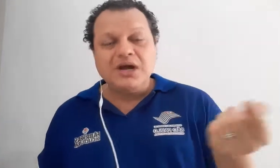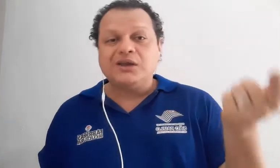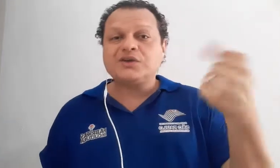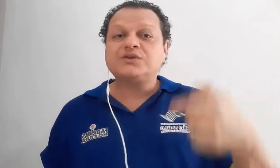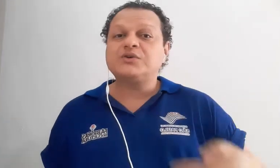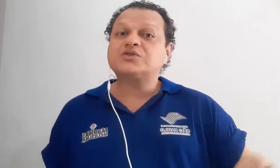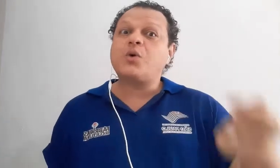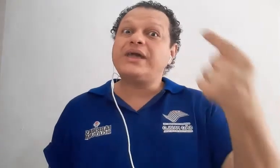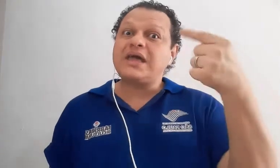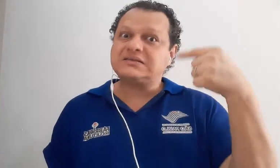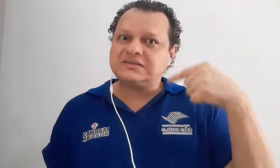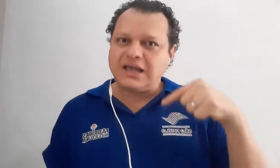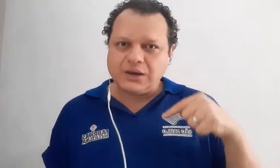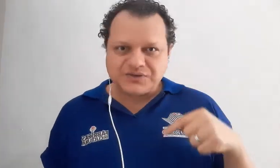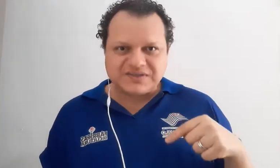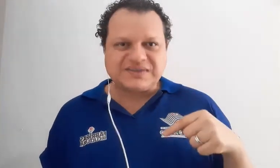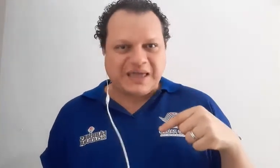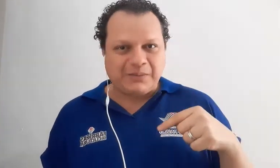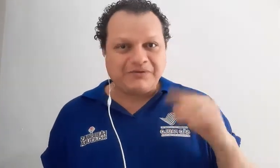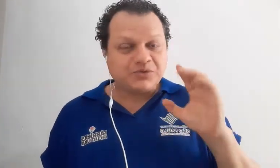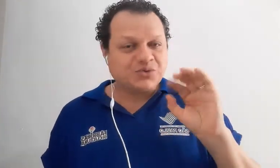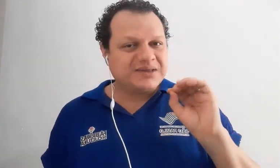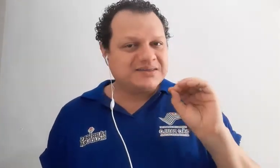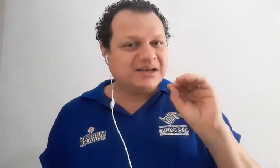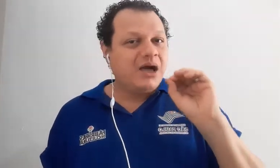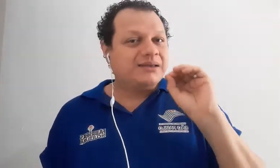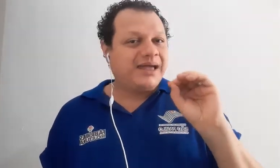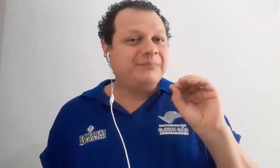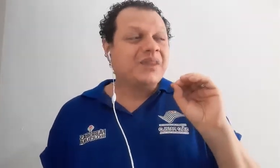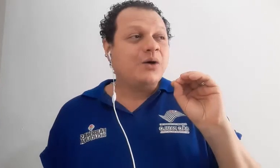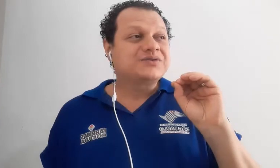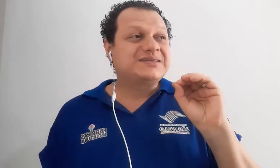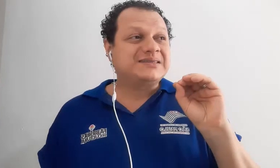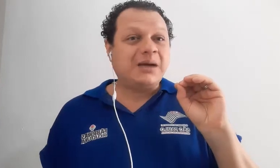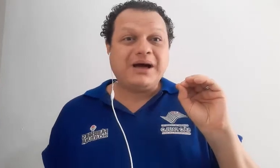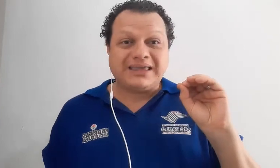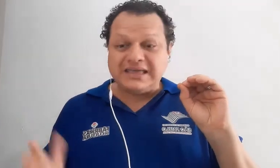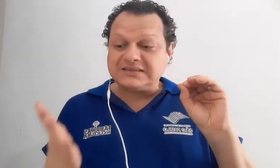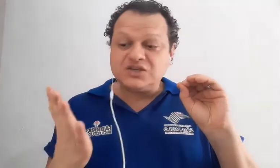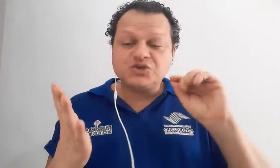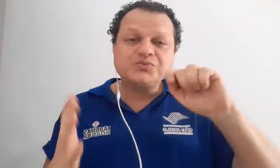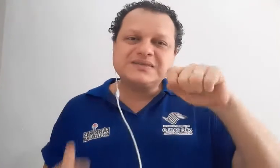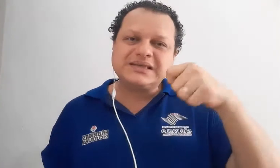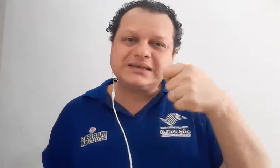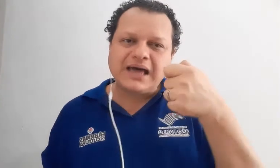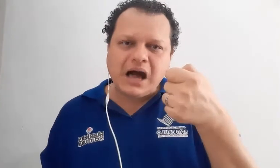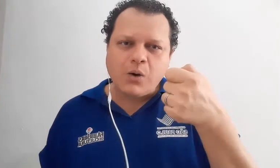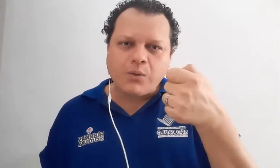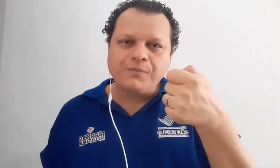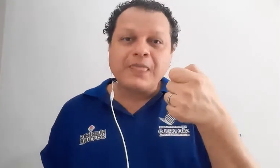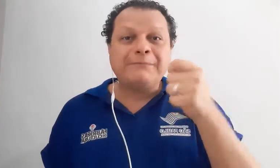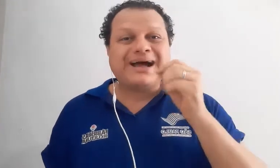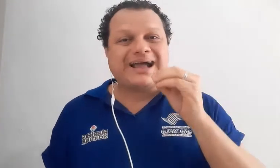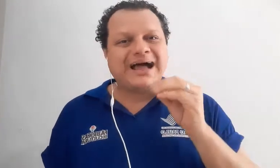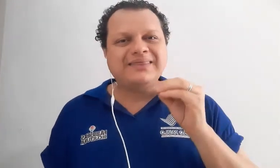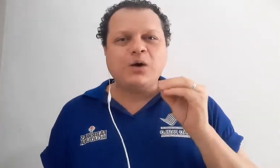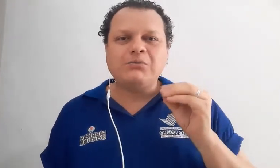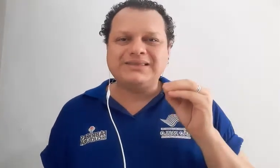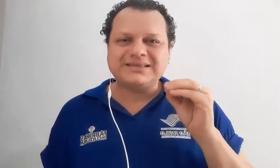nós vamos conhecer o sistema. Vamos conhecer, né, o sistema que existe um sinal para cada uma das